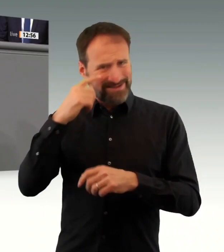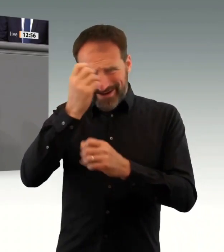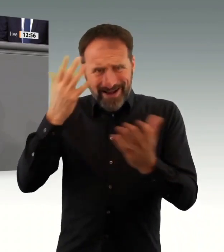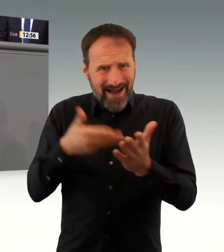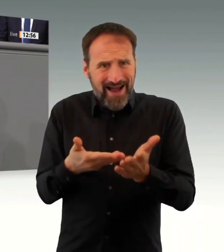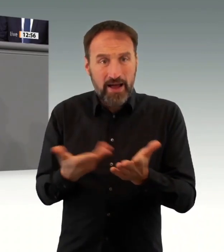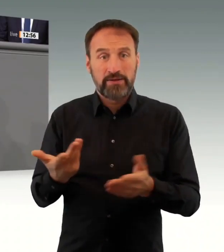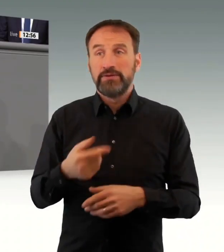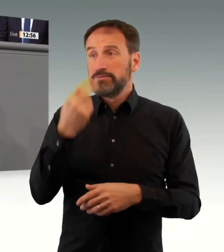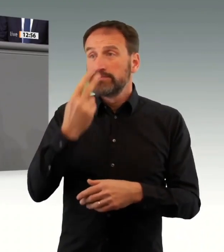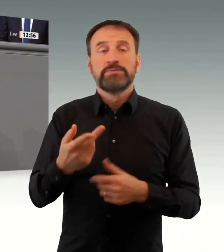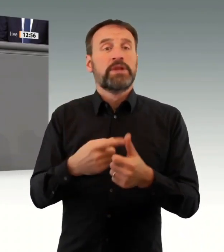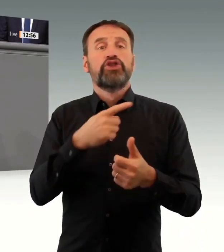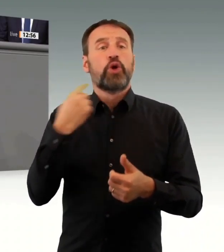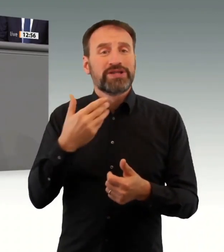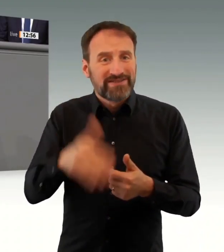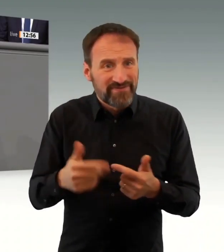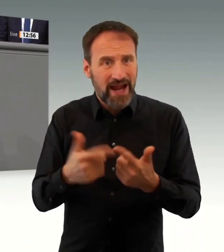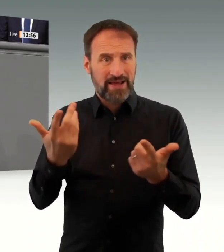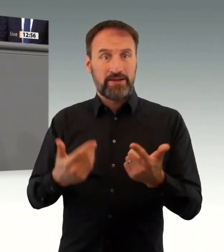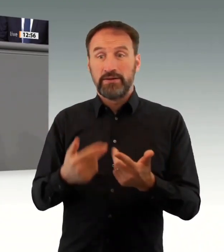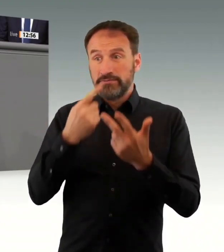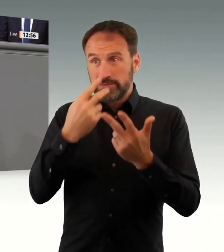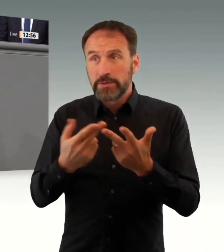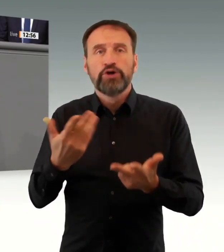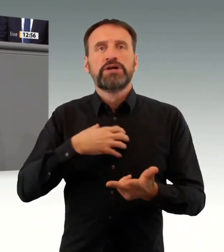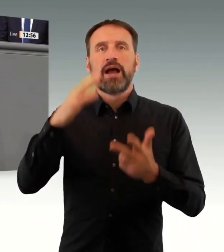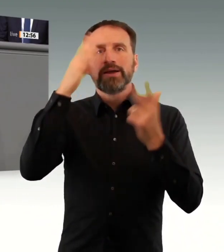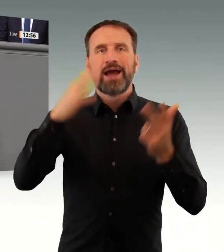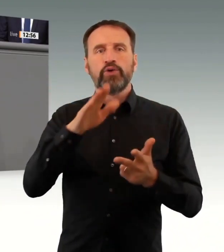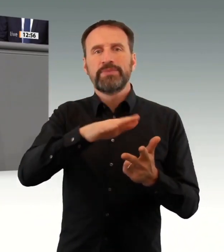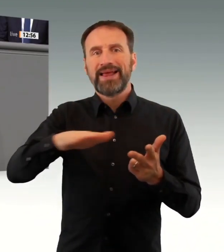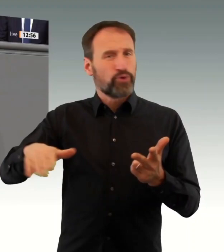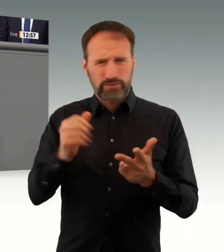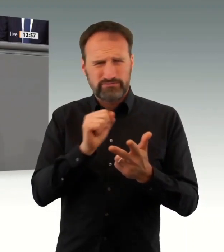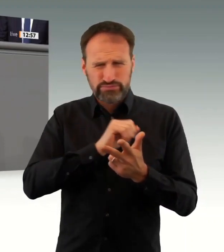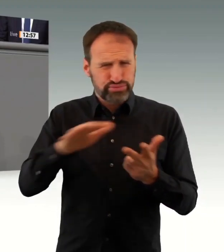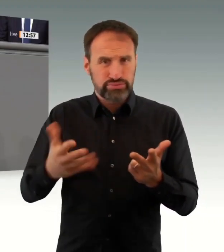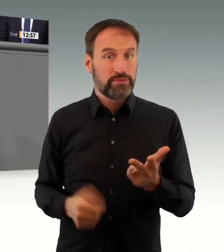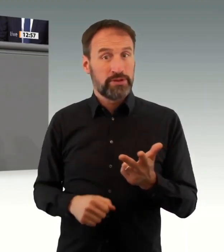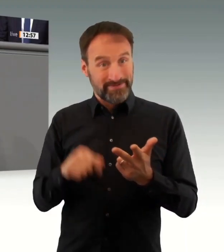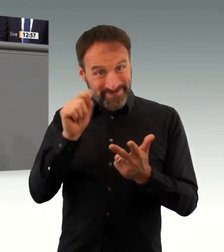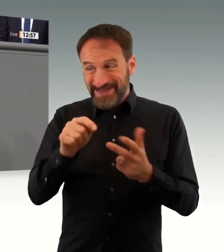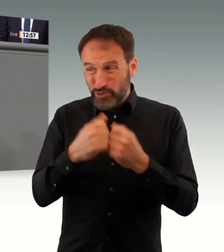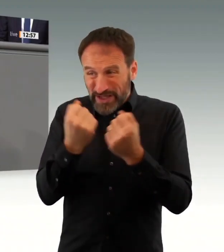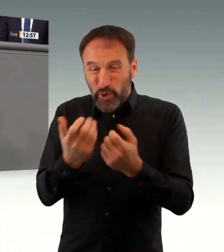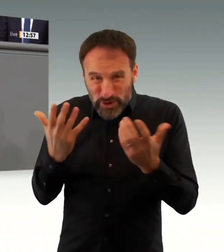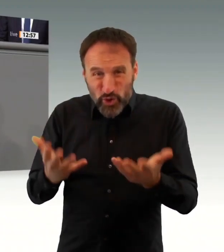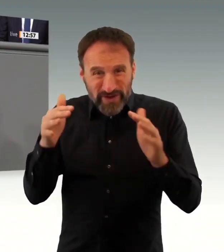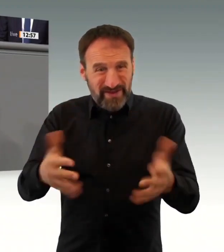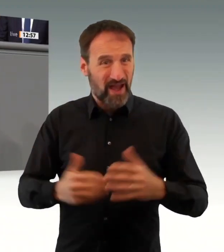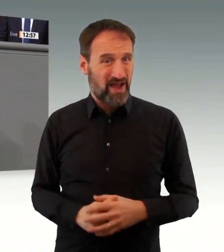Koalitionsfraktionen höre ich das ja auch. Sie kommen nur zu den falschen Schlussfolgerungen. Sie reparieren und